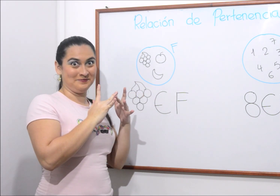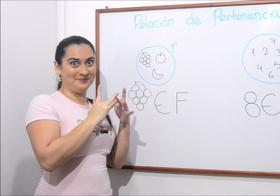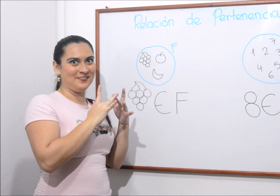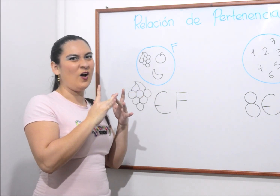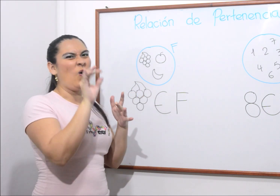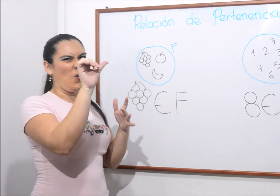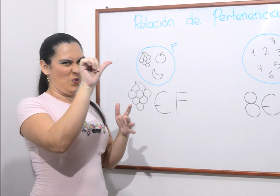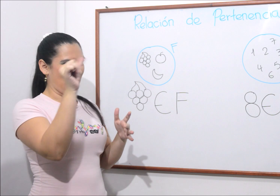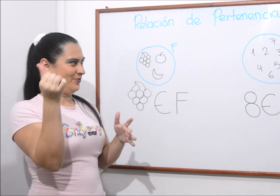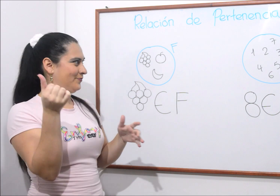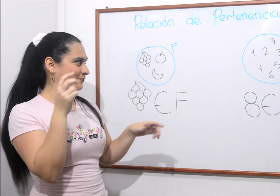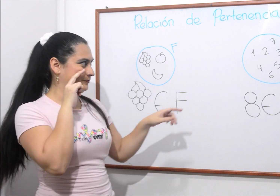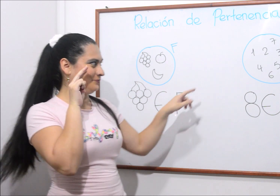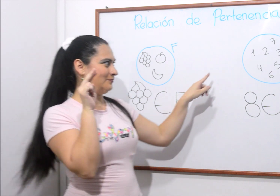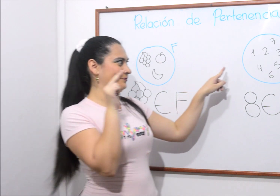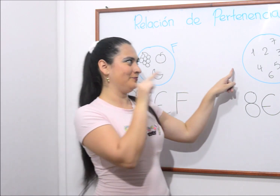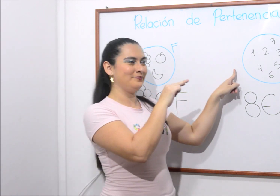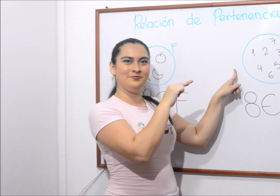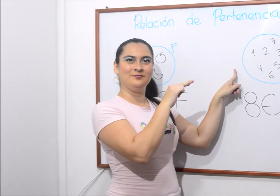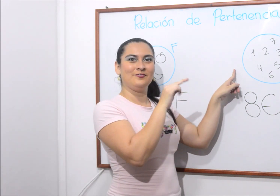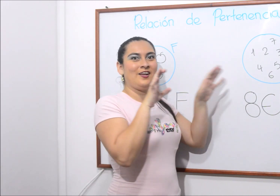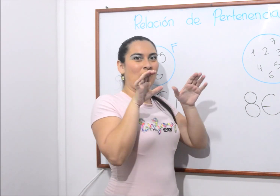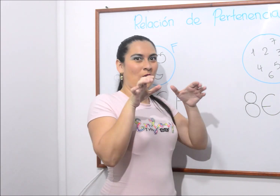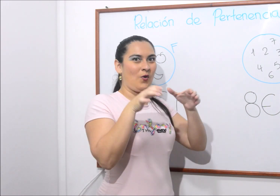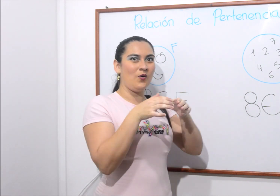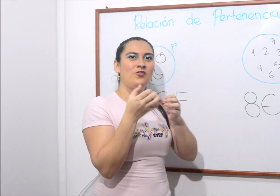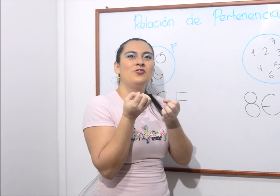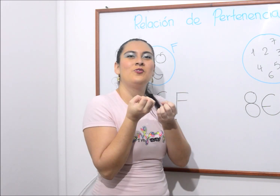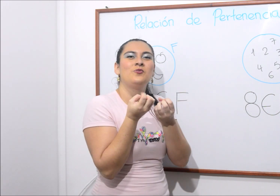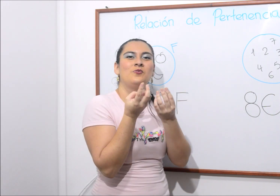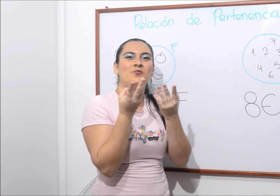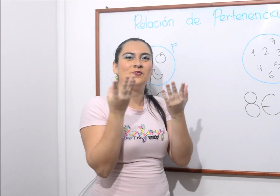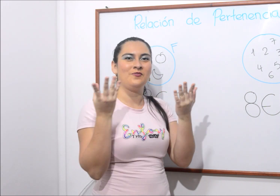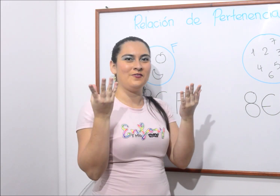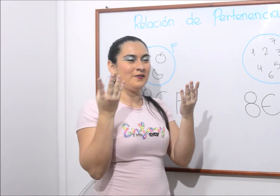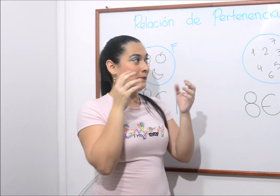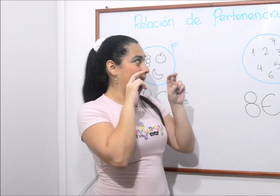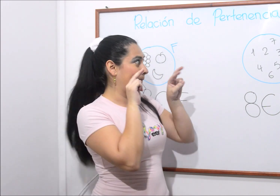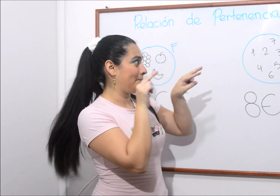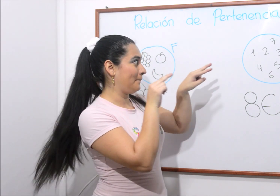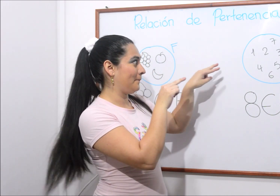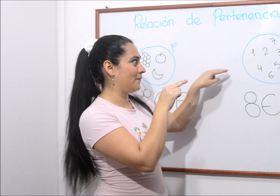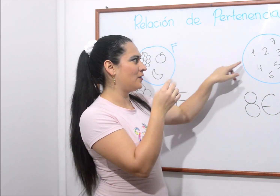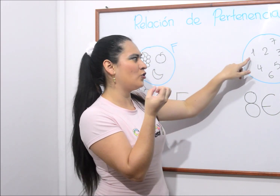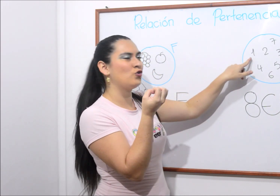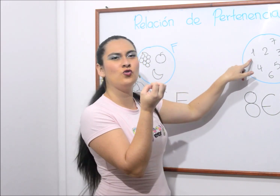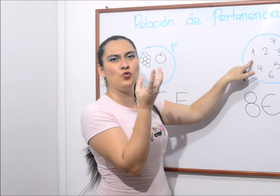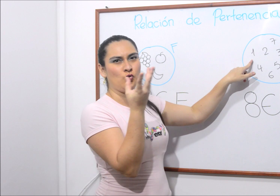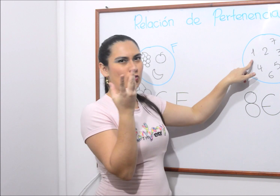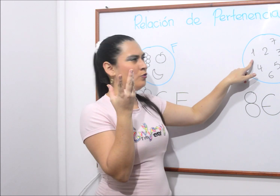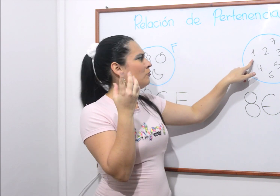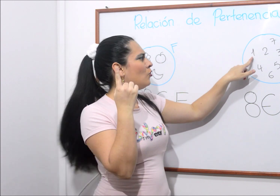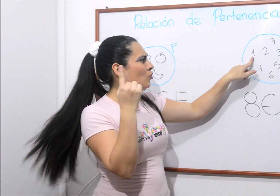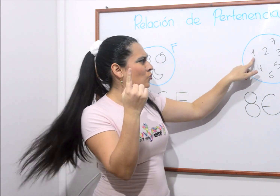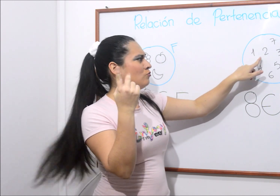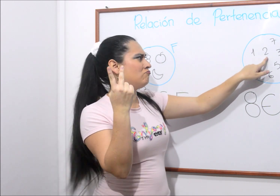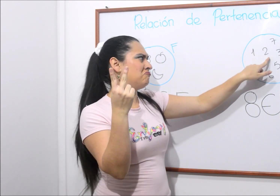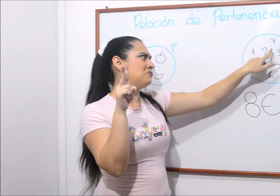Veamos otro ejemplo. Este conjunto es el conjunto de los números. Está compuesto por el número